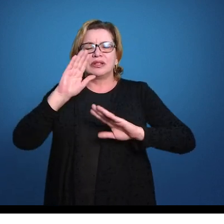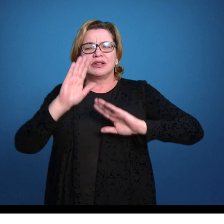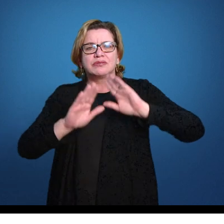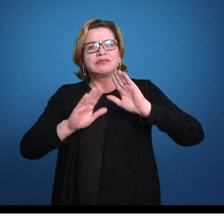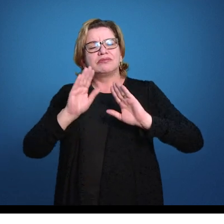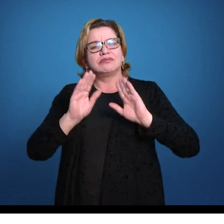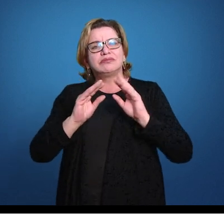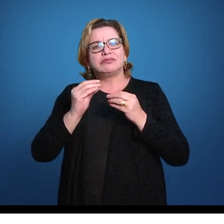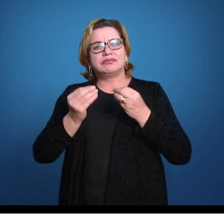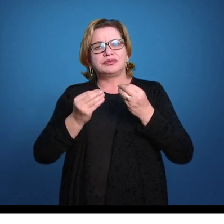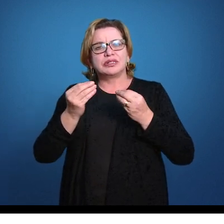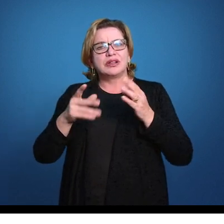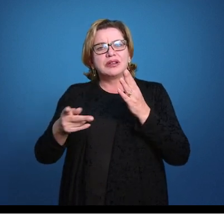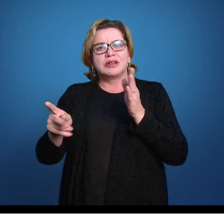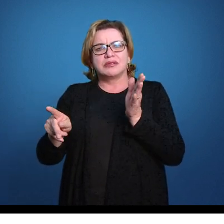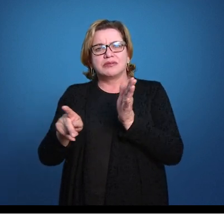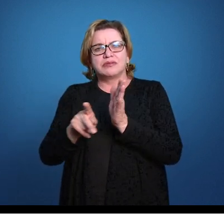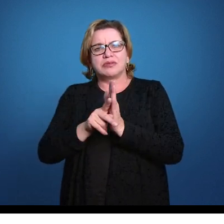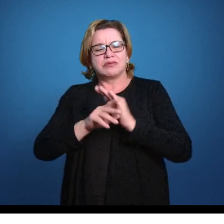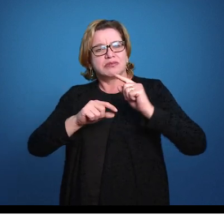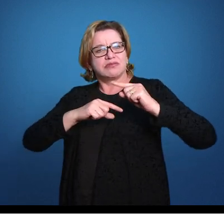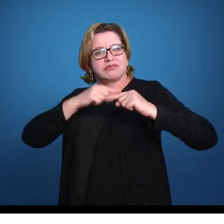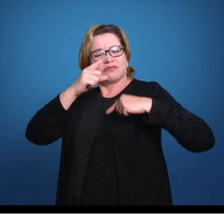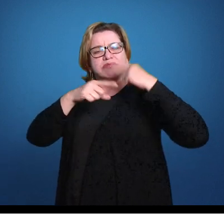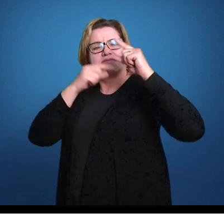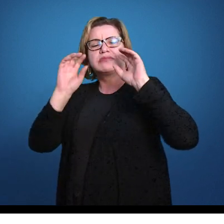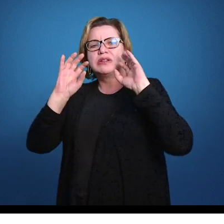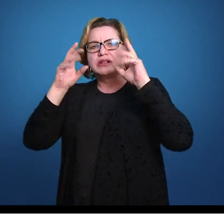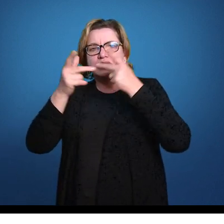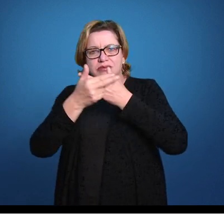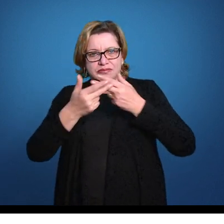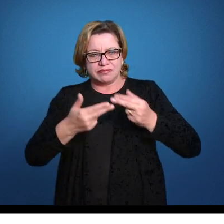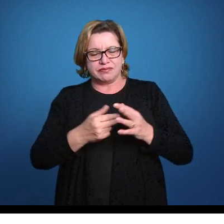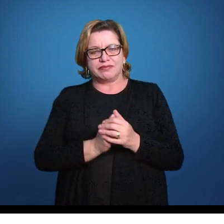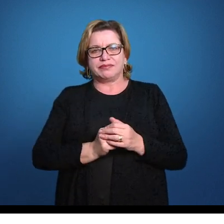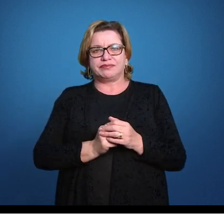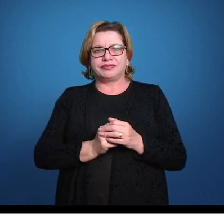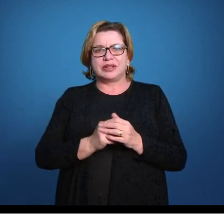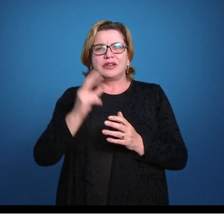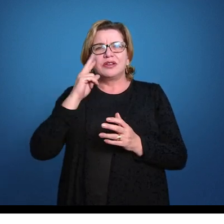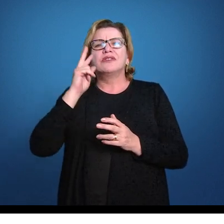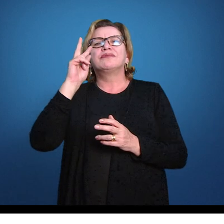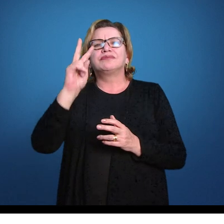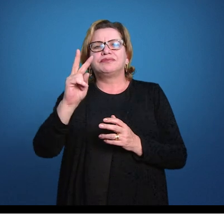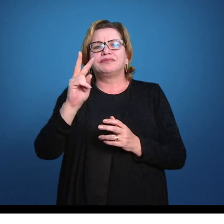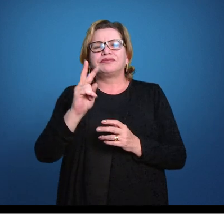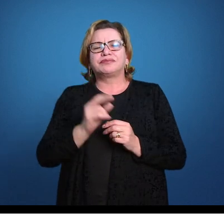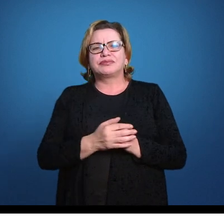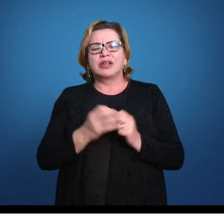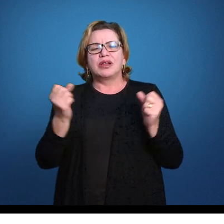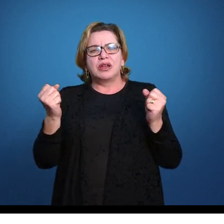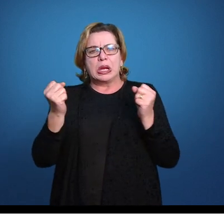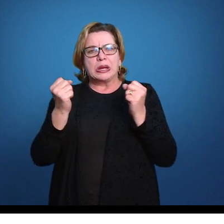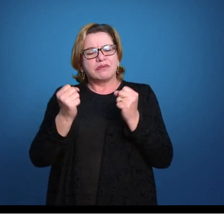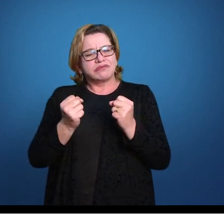coisas sobre a evolução dos animais ok, aqui na tela a gente consegue ver